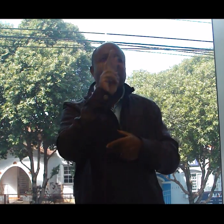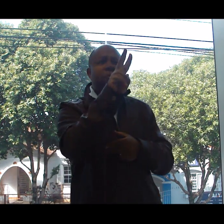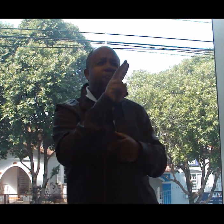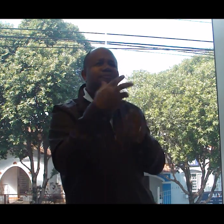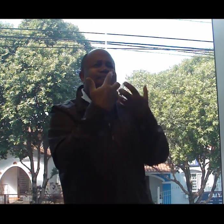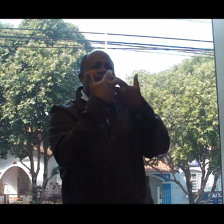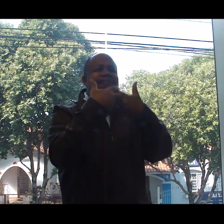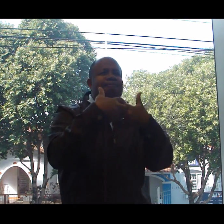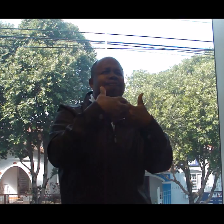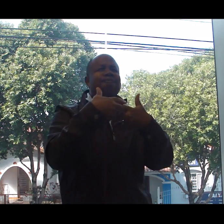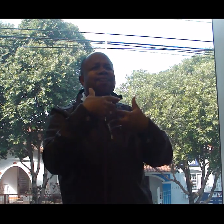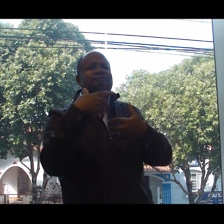em seu favor